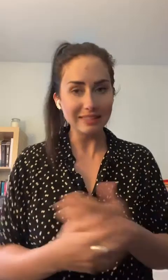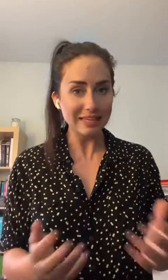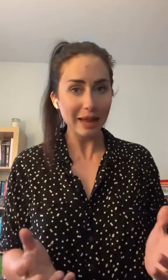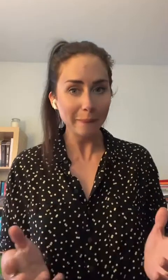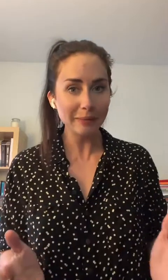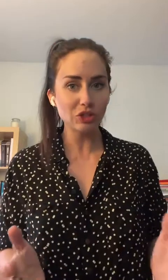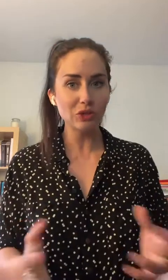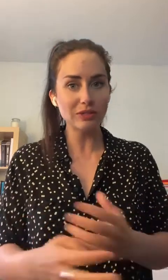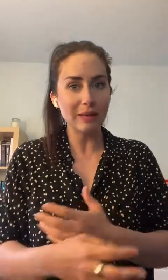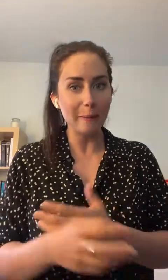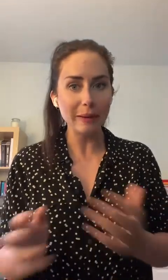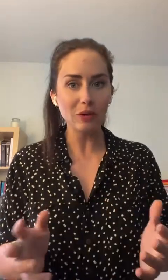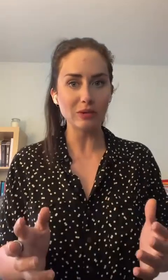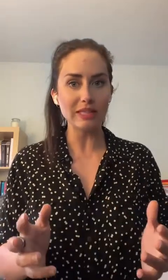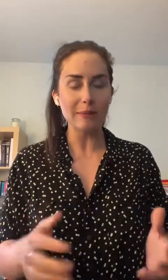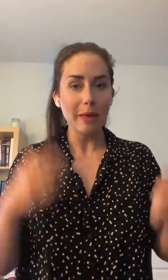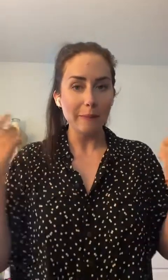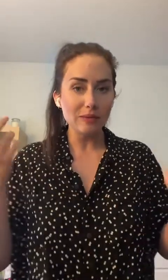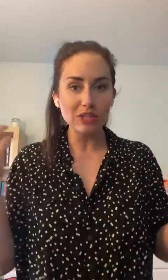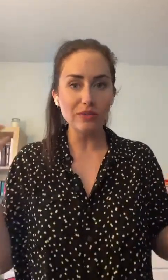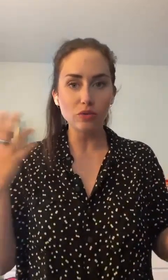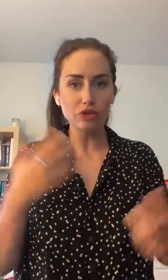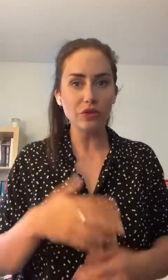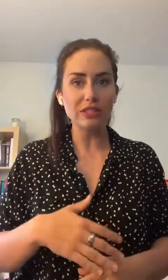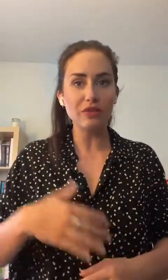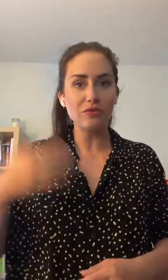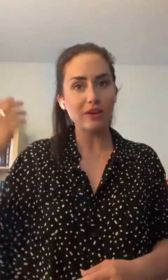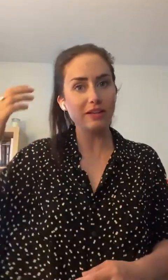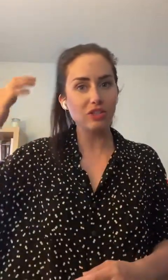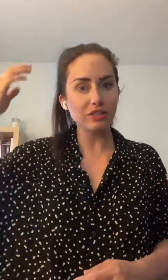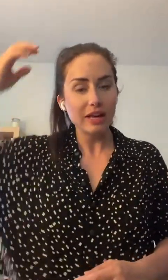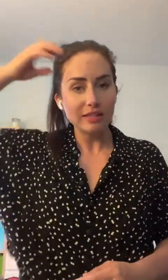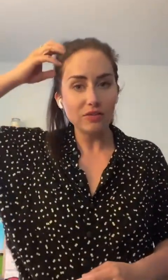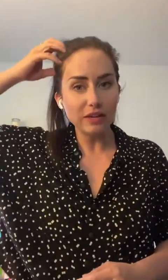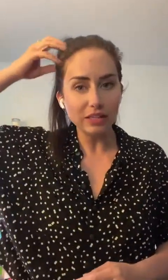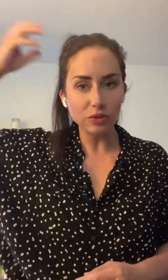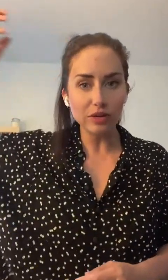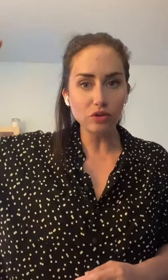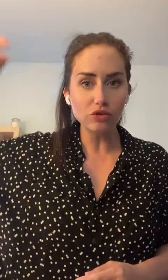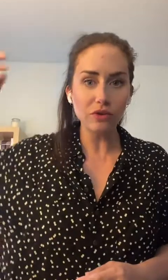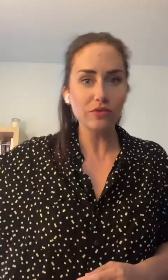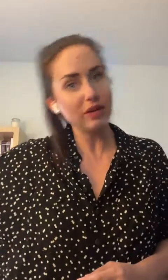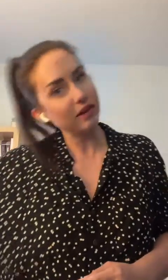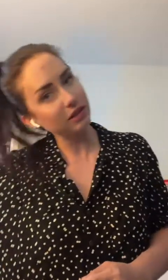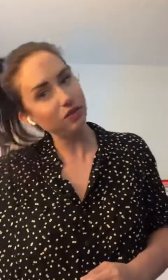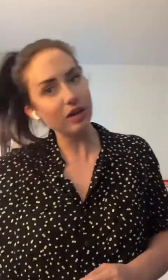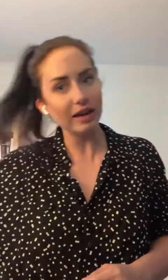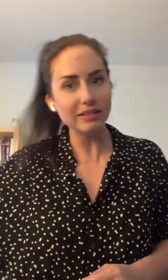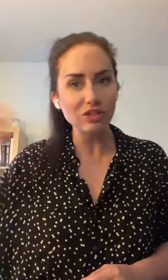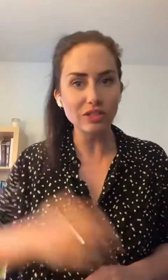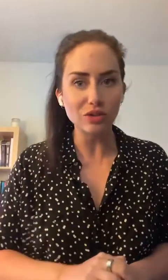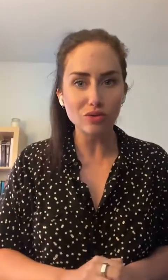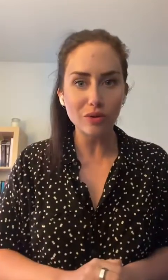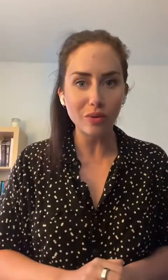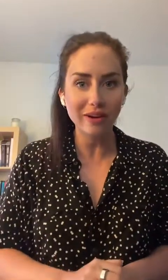C'est la même chose, c'est le même concept, même chose avec vos cheveux.-ce que vous ferez juste, si vous voulez nettoyer vos cheveux, est-ce que vous les rincez juste en dessous de l'eau?